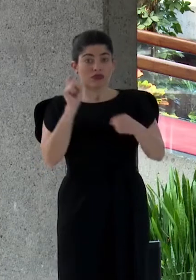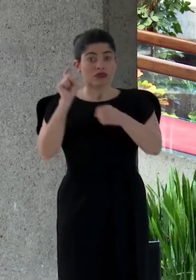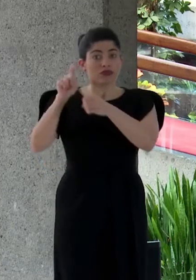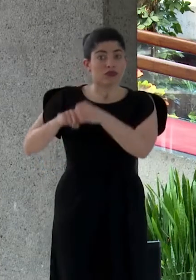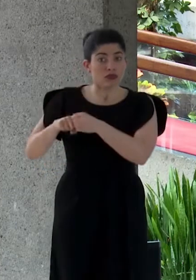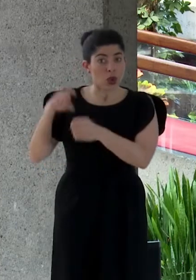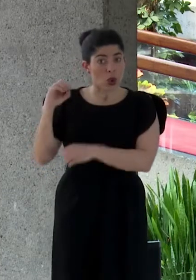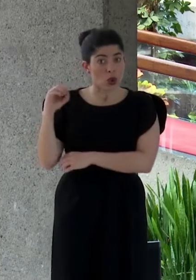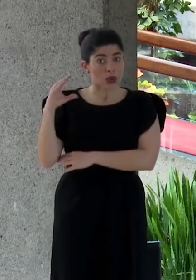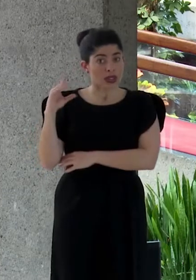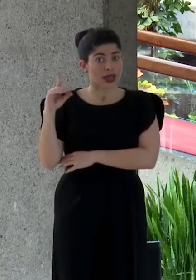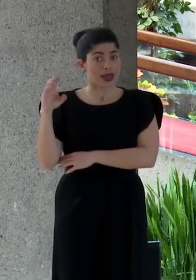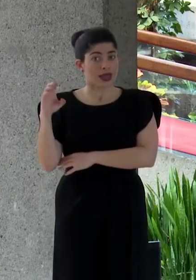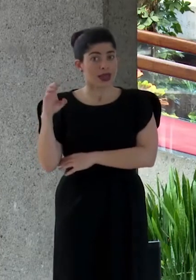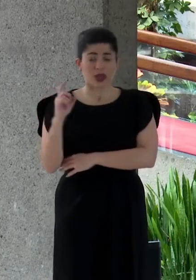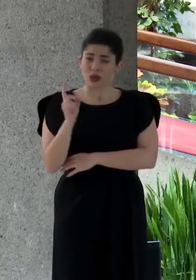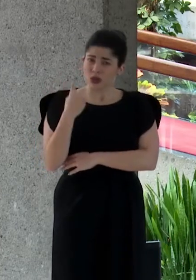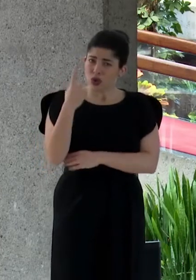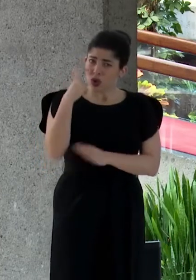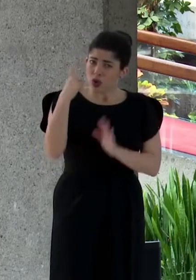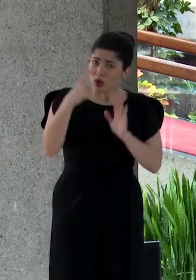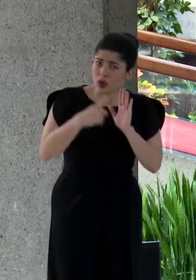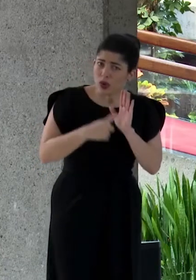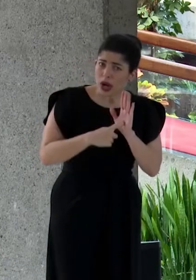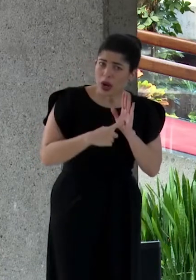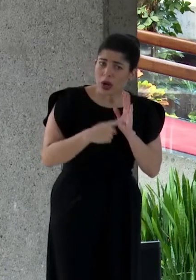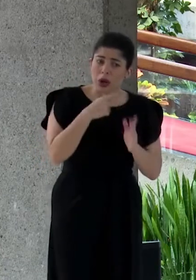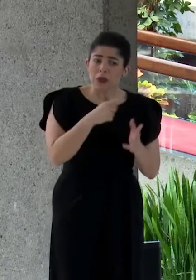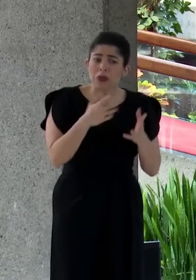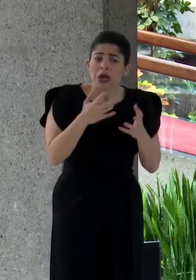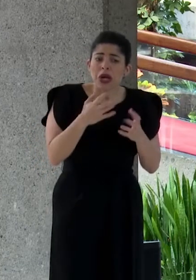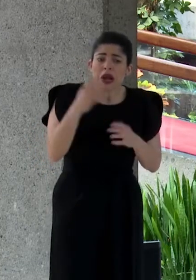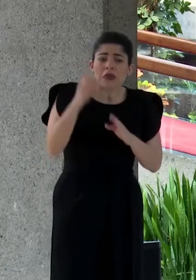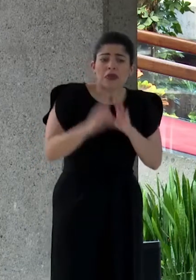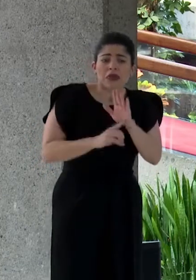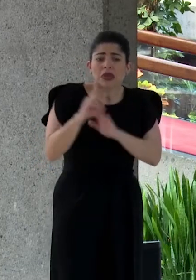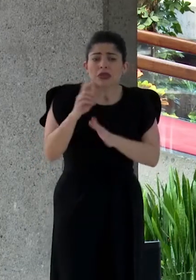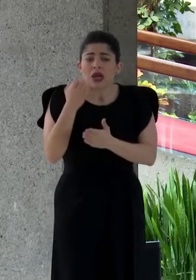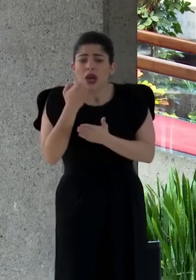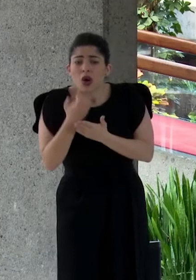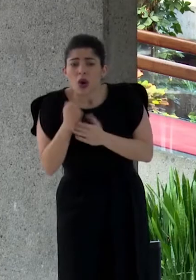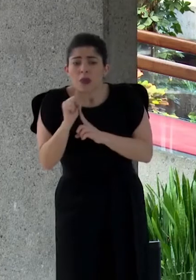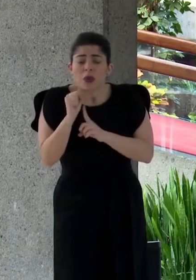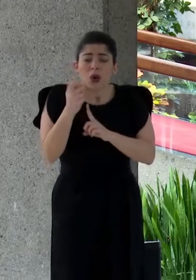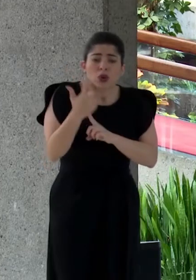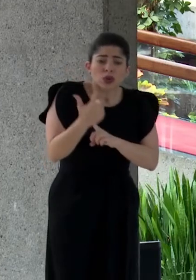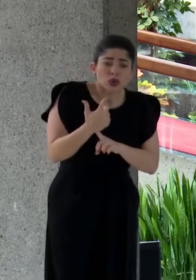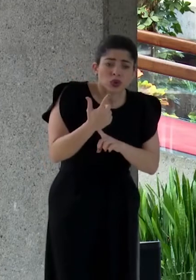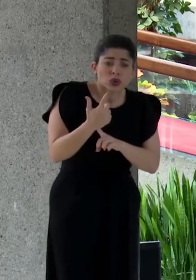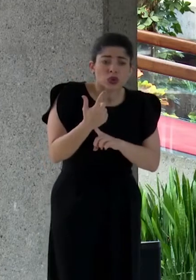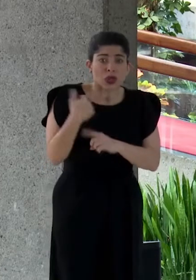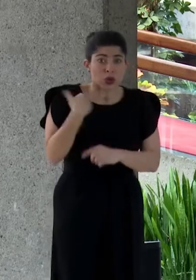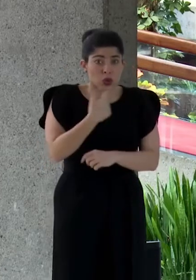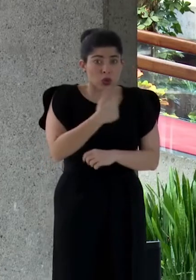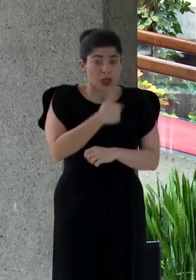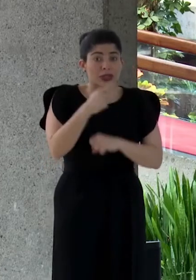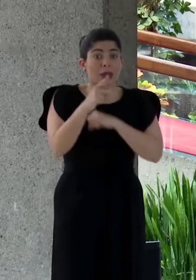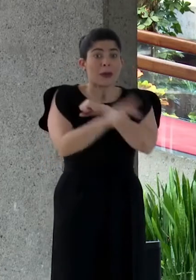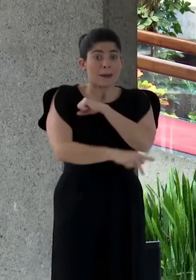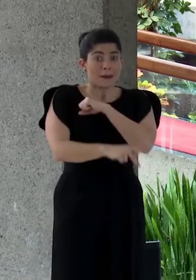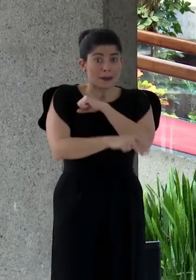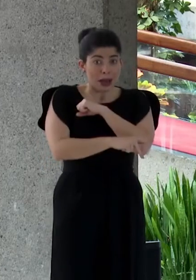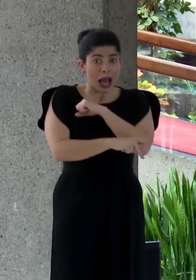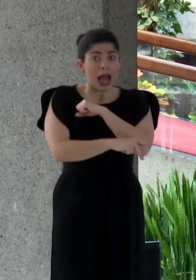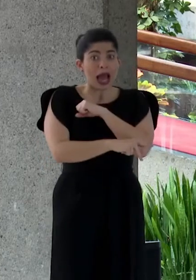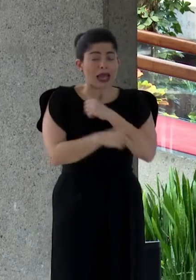OCDE no es solamente un reconocimiento a una apuesta por el desarrollo económico y social que nuestro país se ha